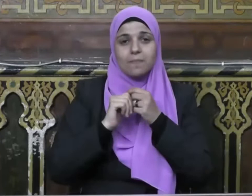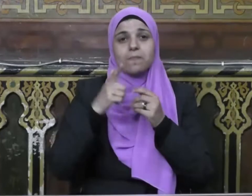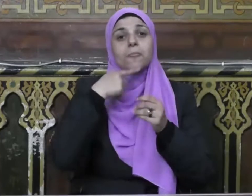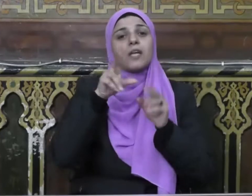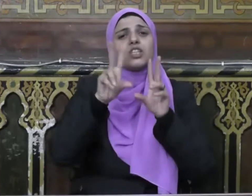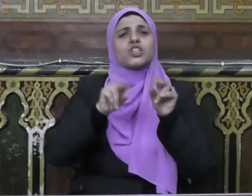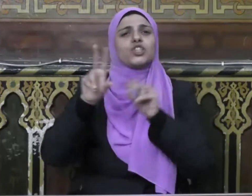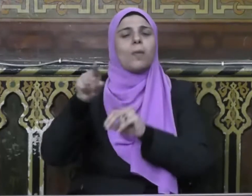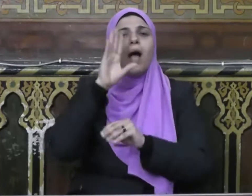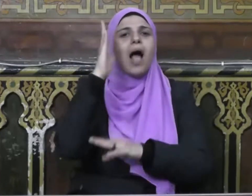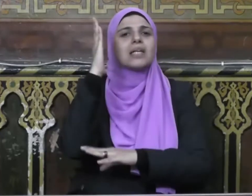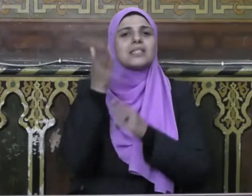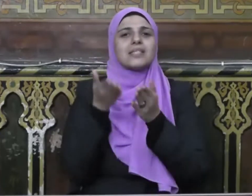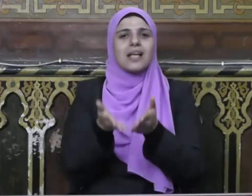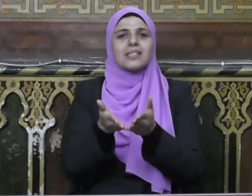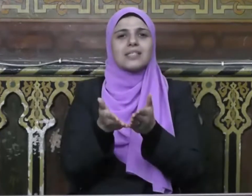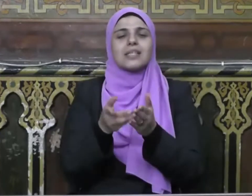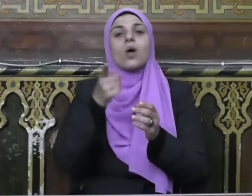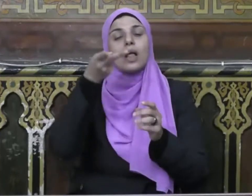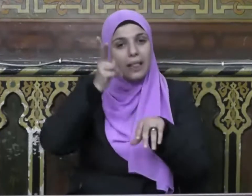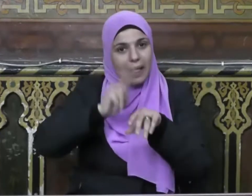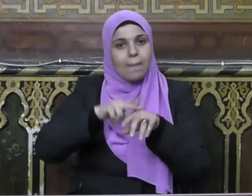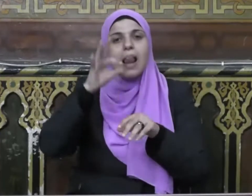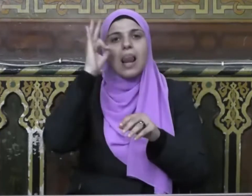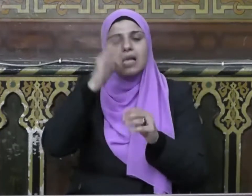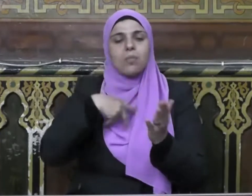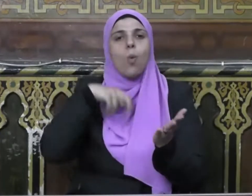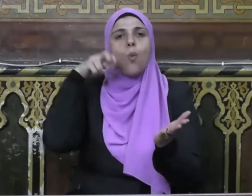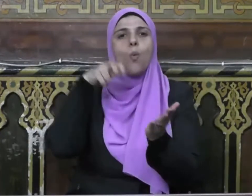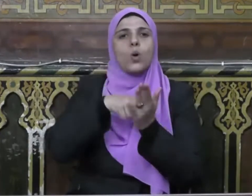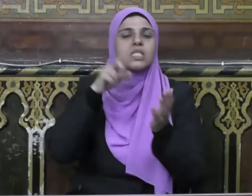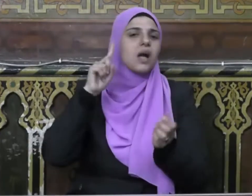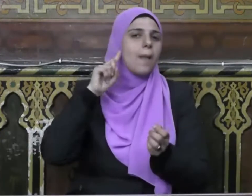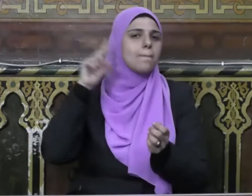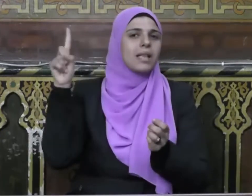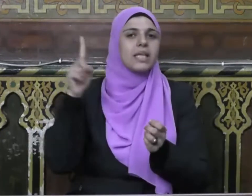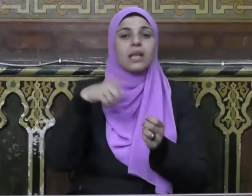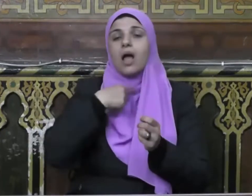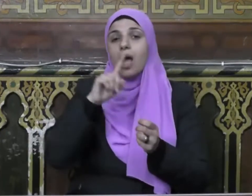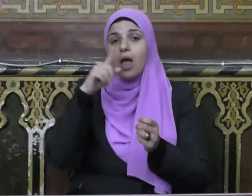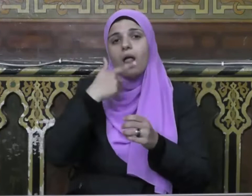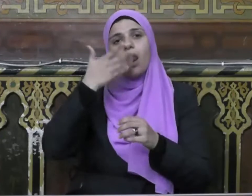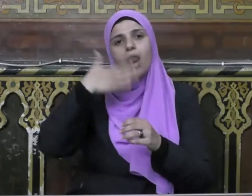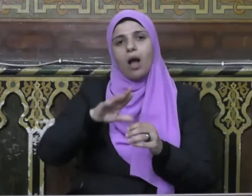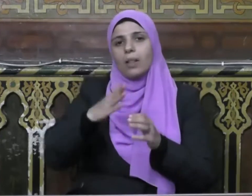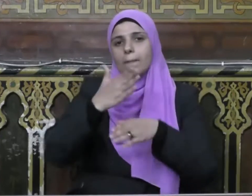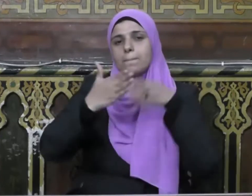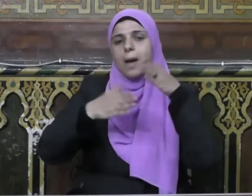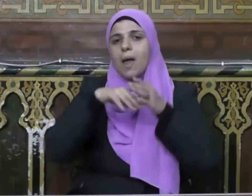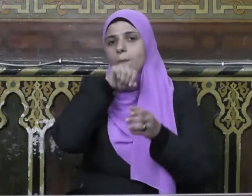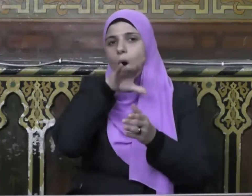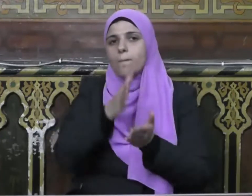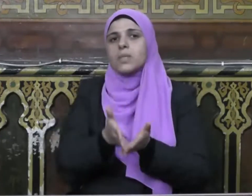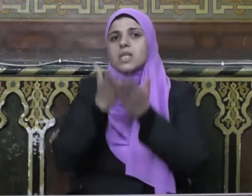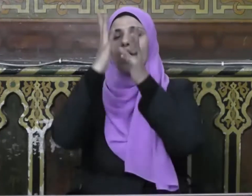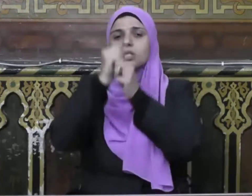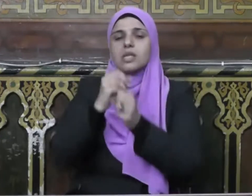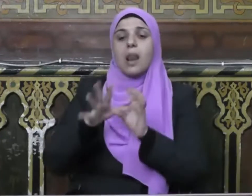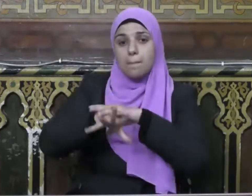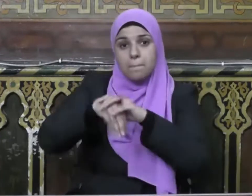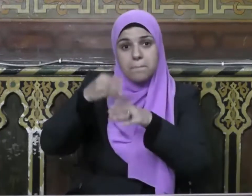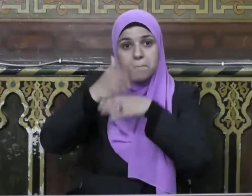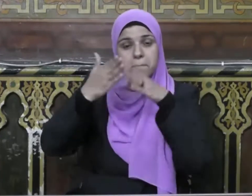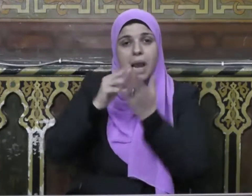ومن تلك الأسس وثيقة المدينة فلقد بنى نبينا صلى الله عليه وسلم